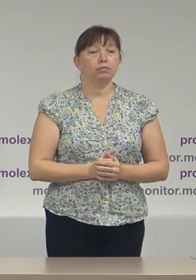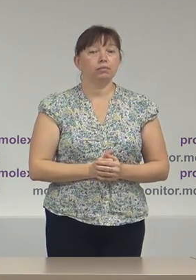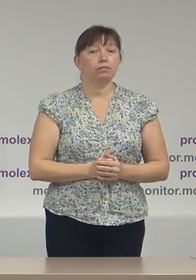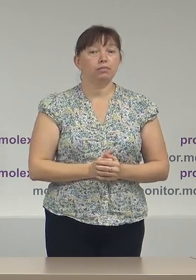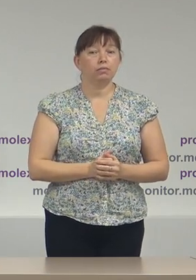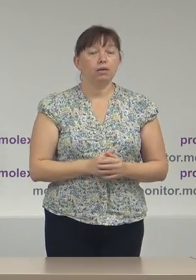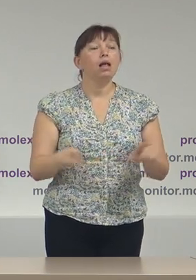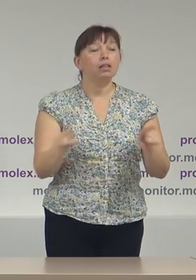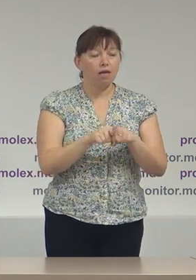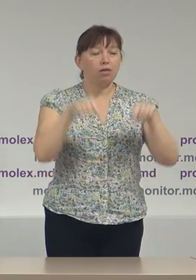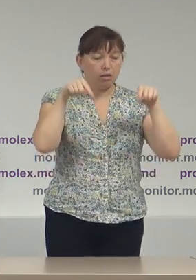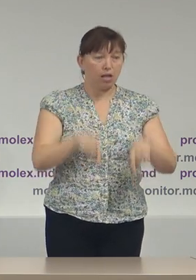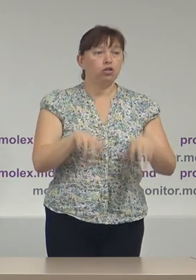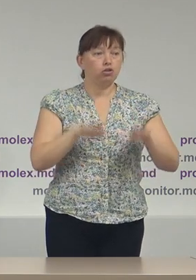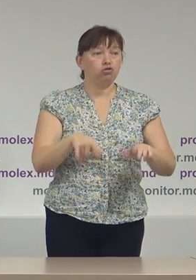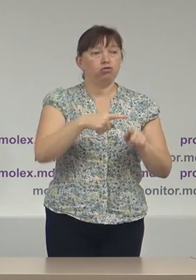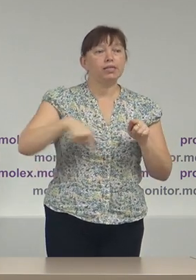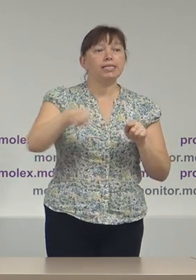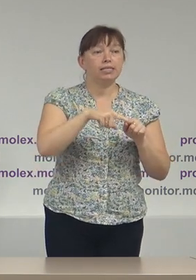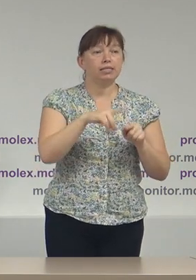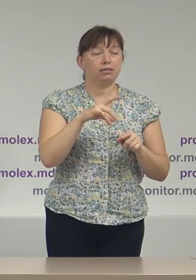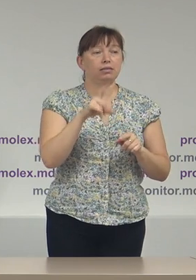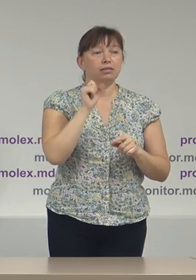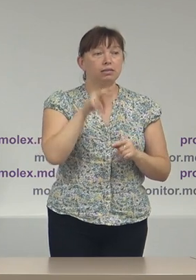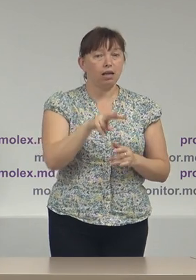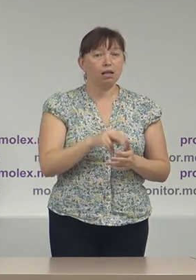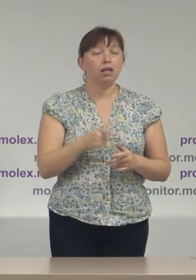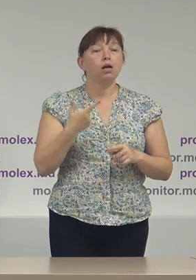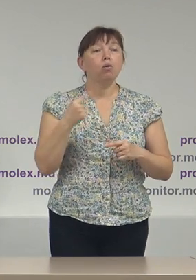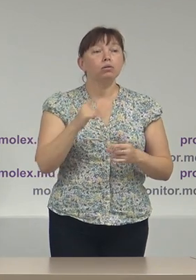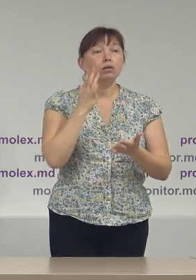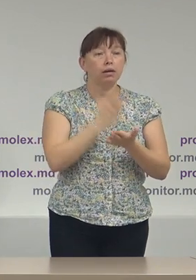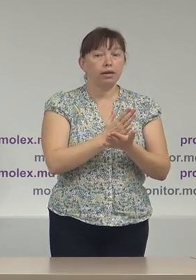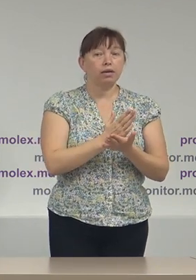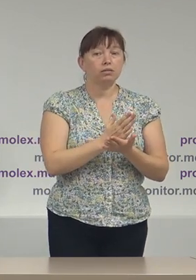la fel în această sală în care este